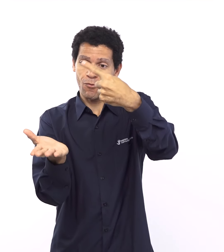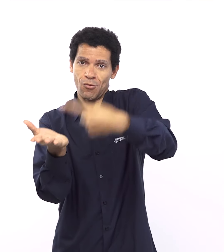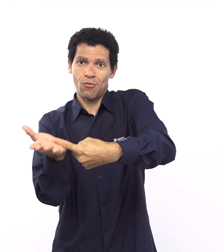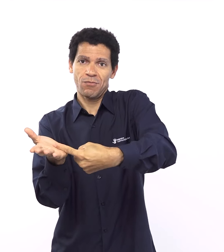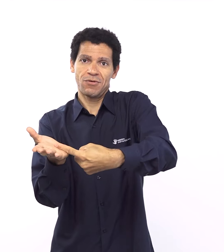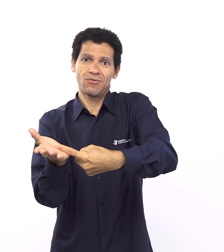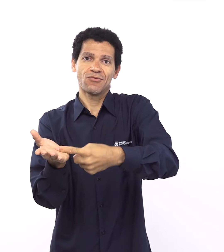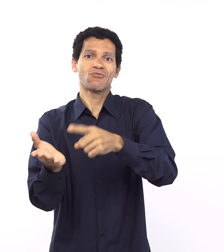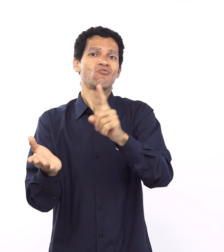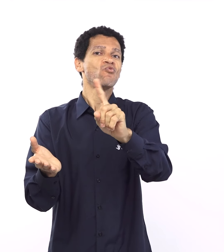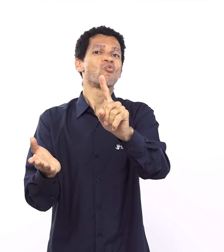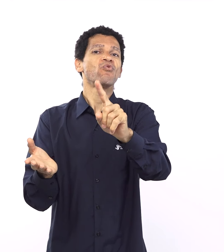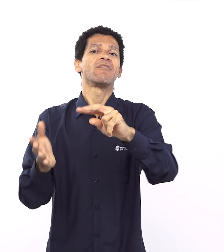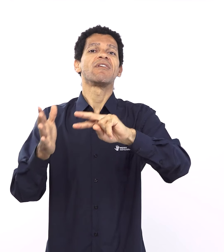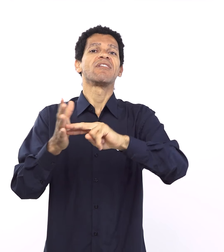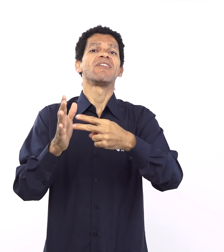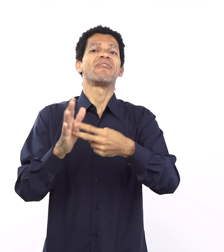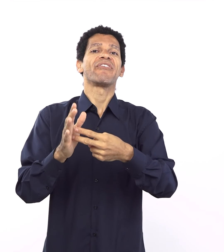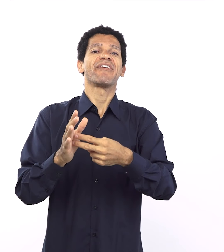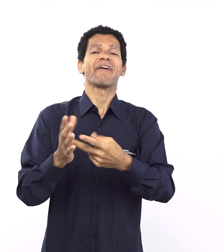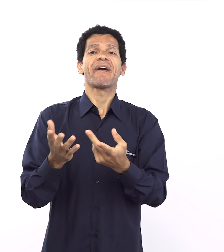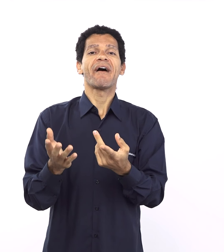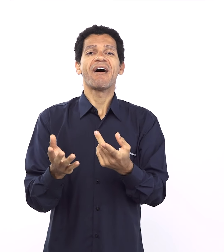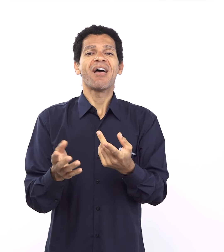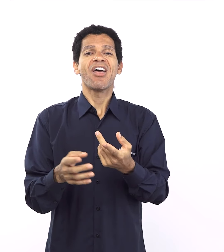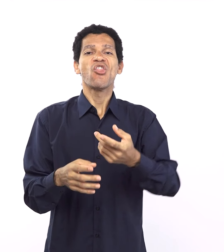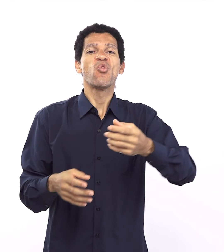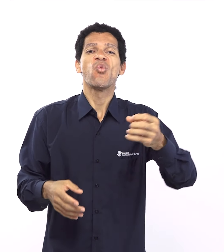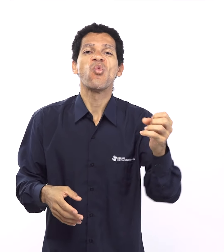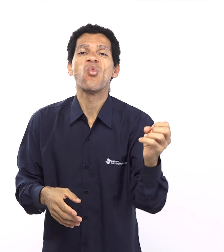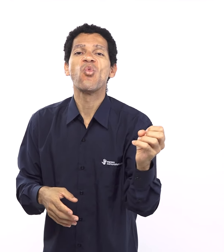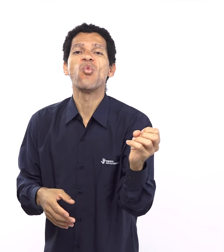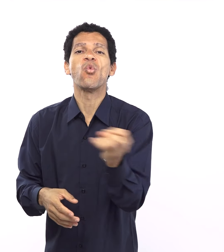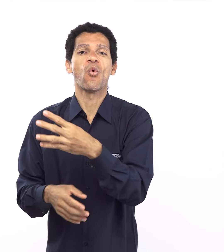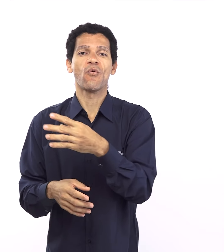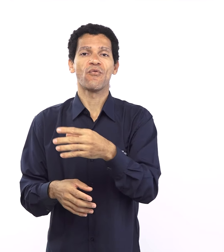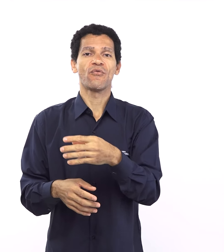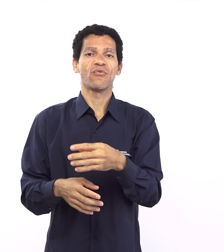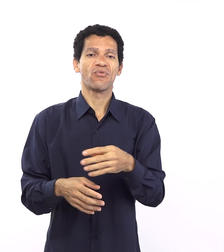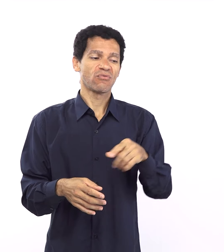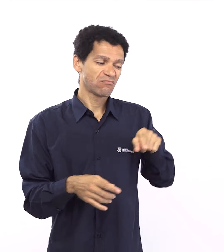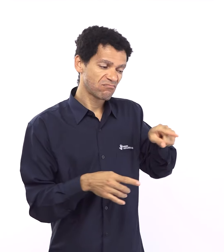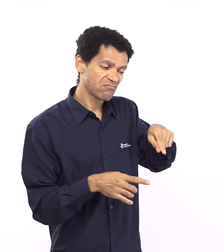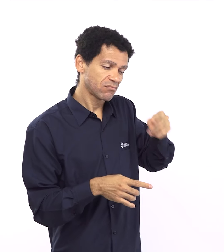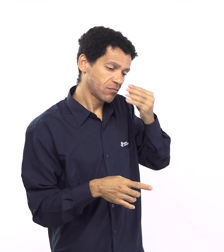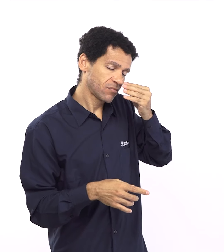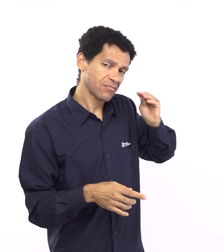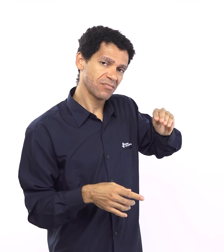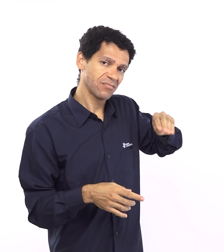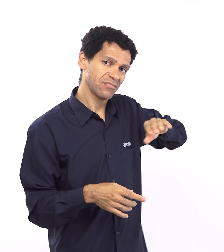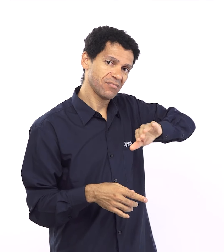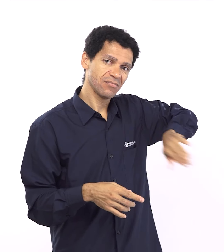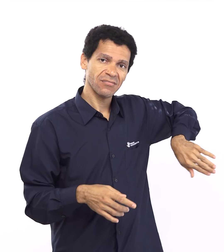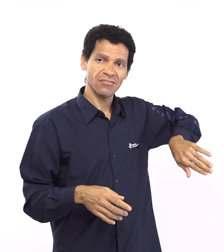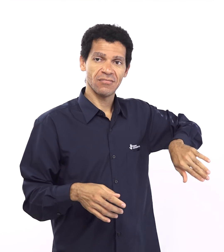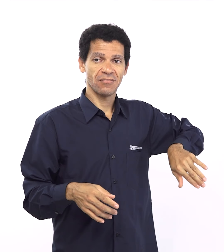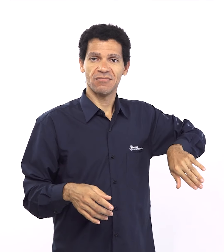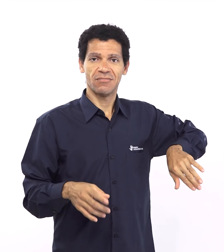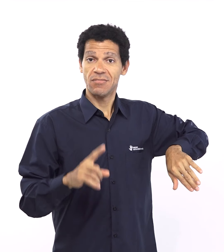aliança que ele faz desde a fundação do mundo uma aliança que é eterna tanto é que na descrição dos elementos dessa nova